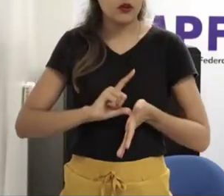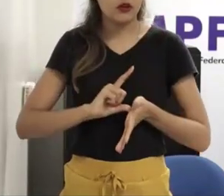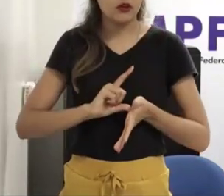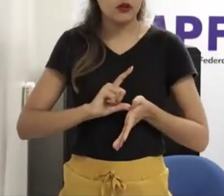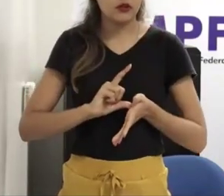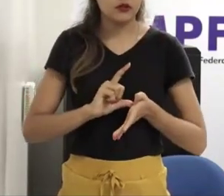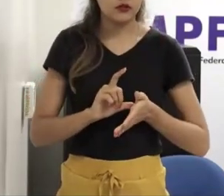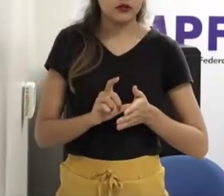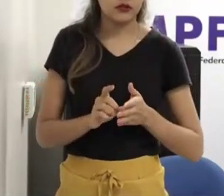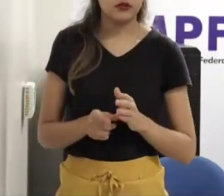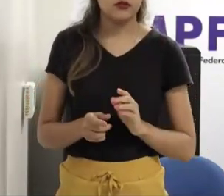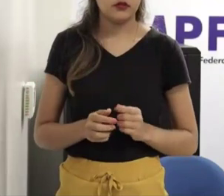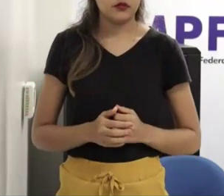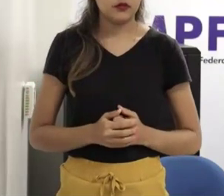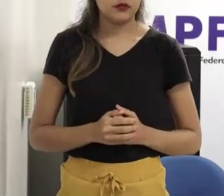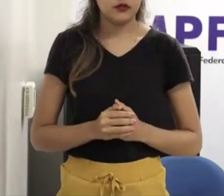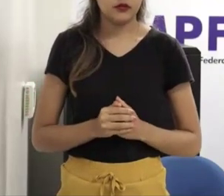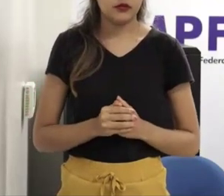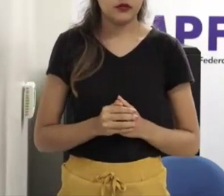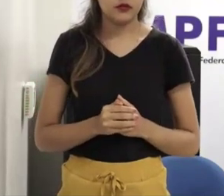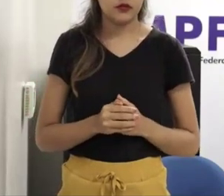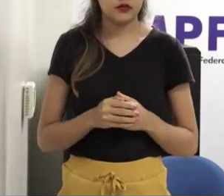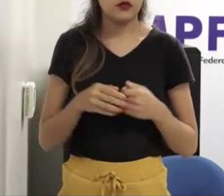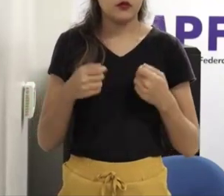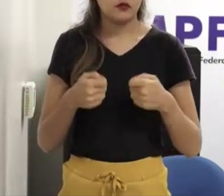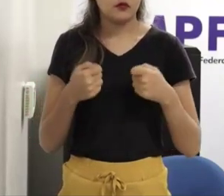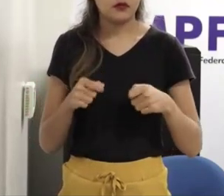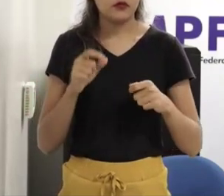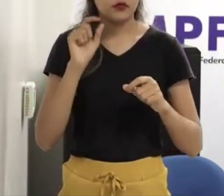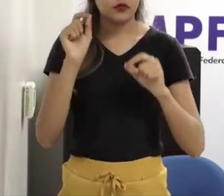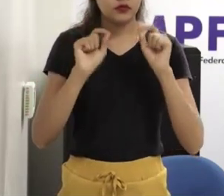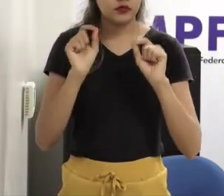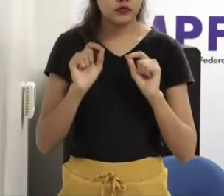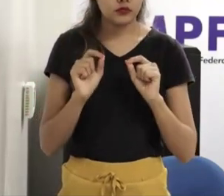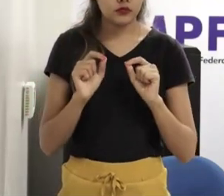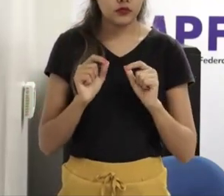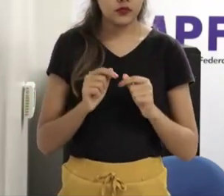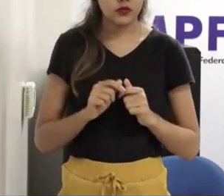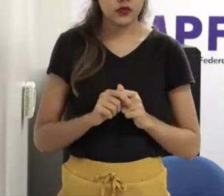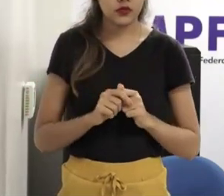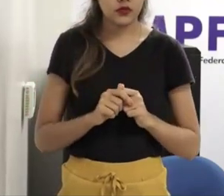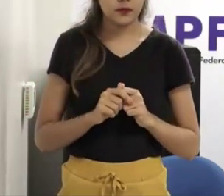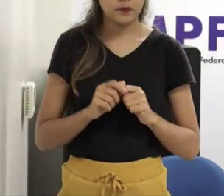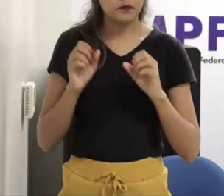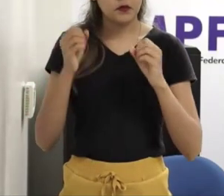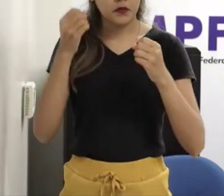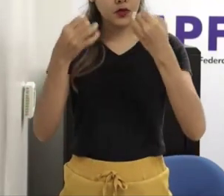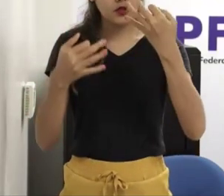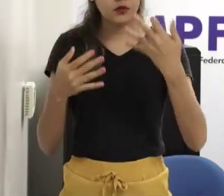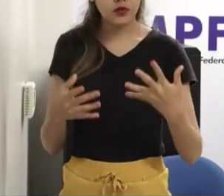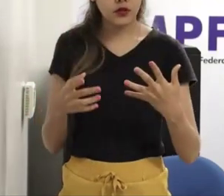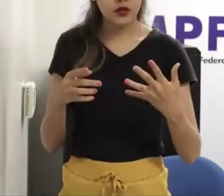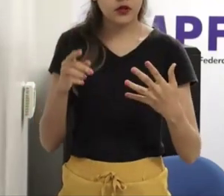esse tabu que existe nesse tema é uma das coisas fundamentais né é